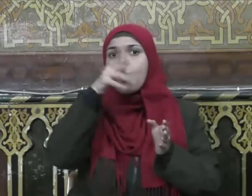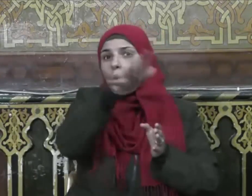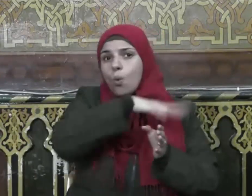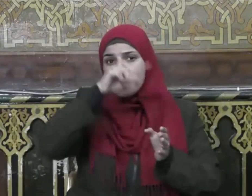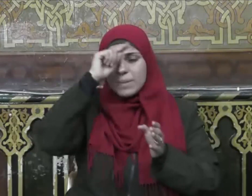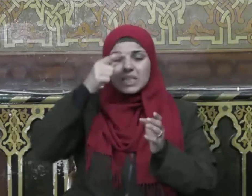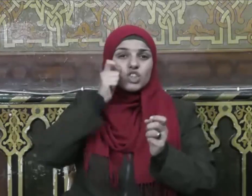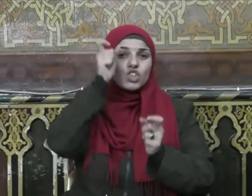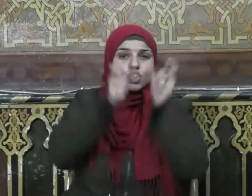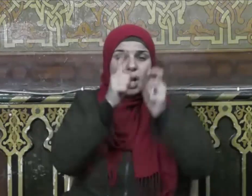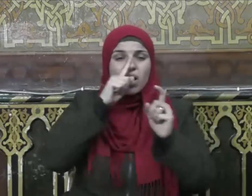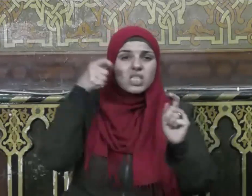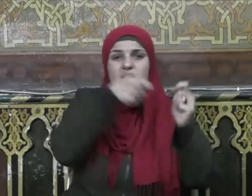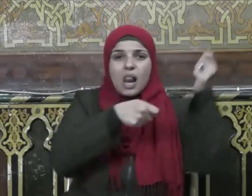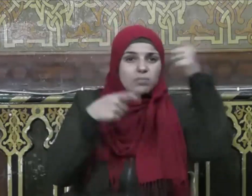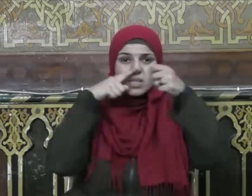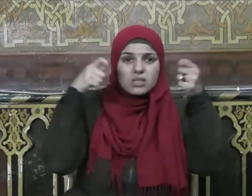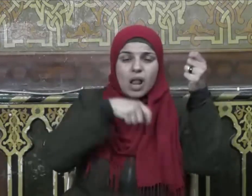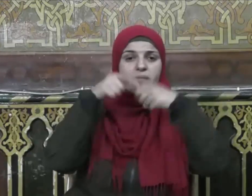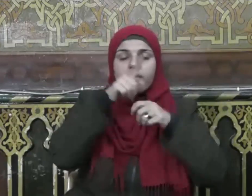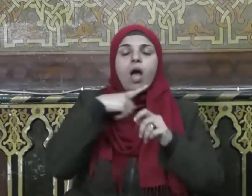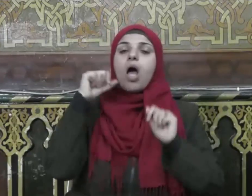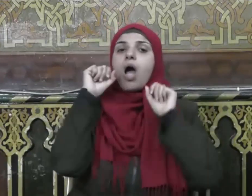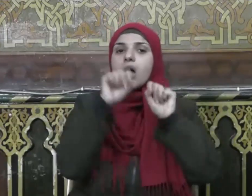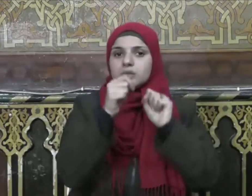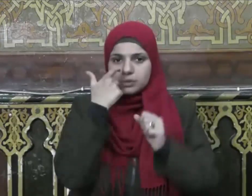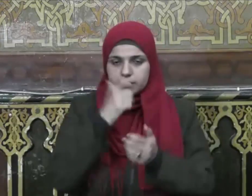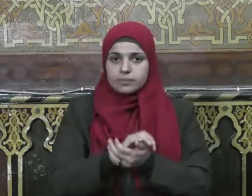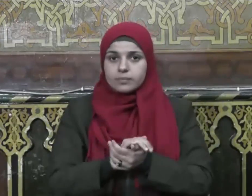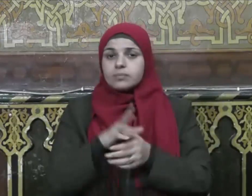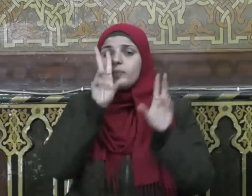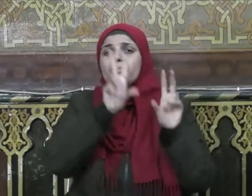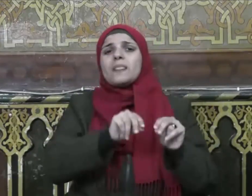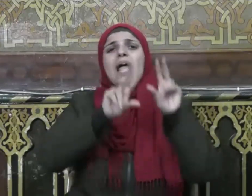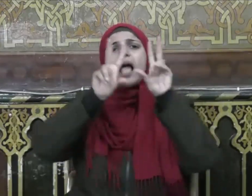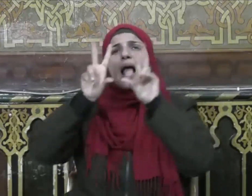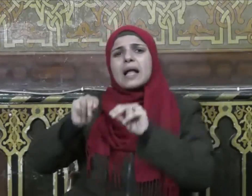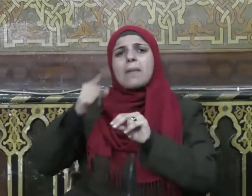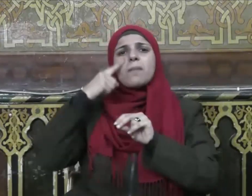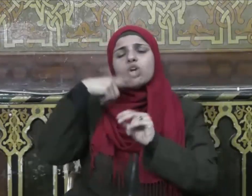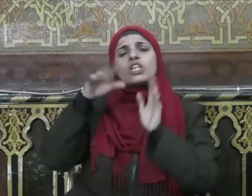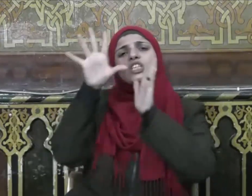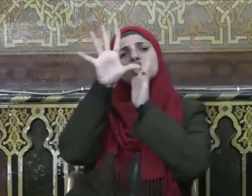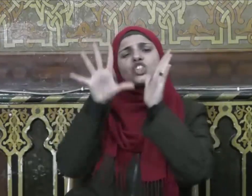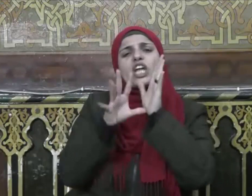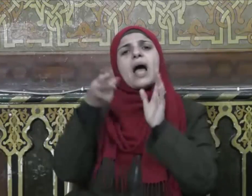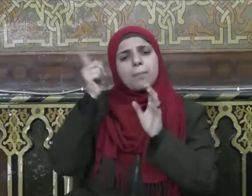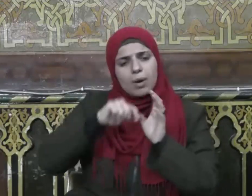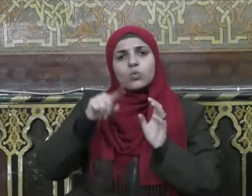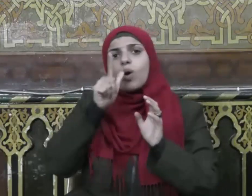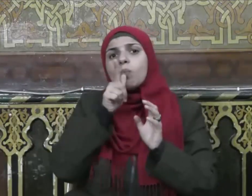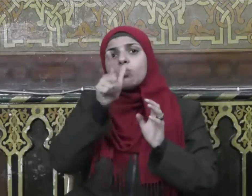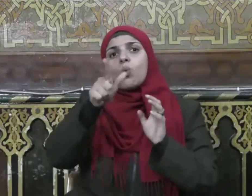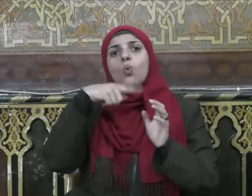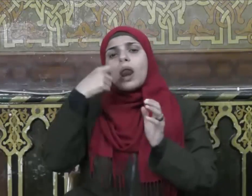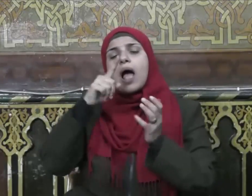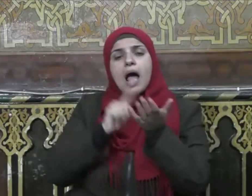ظلموا منكم خاصة كما وجهت الشريعة أيضاً أن يكون الإنسان